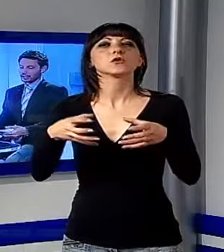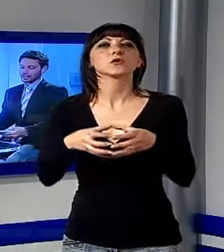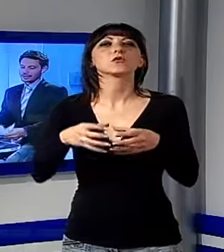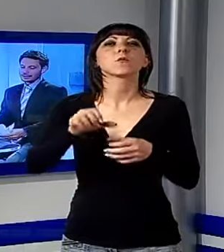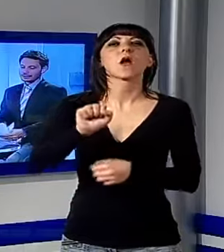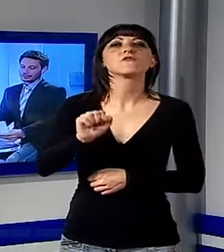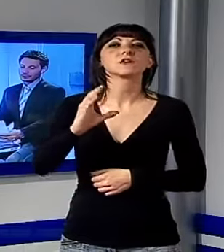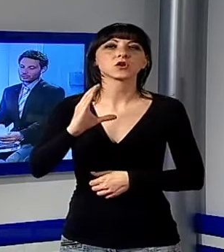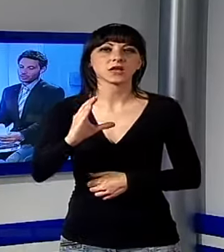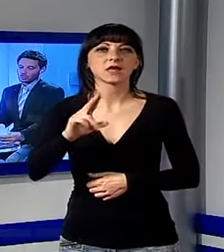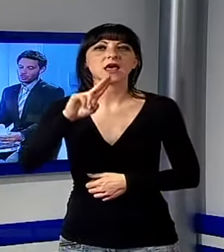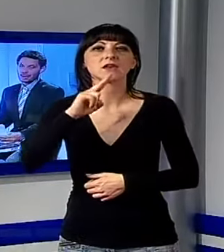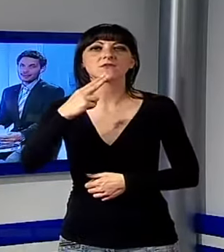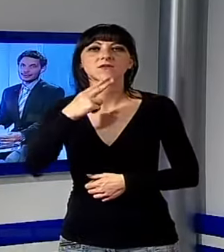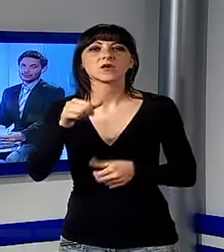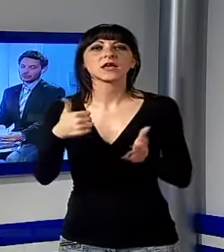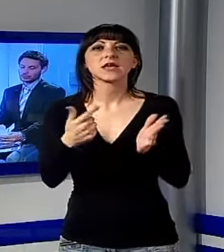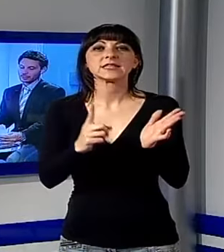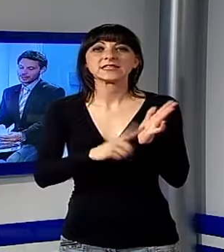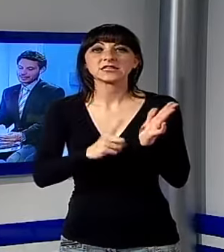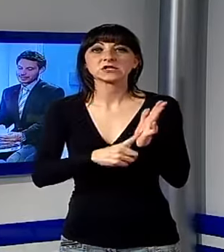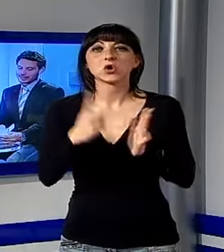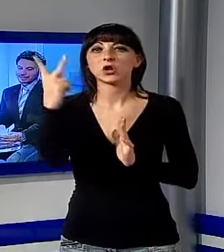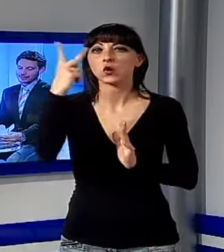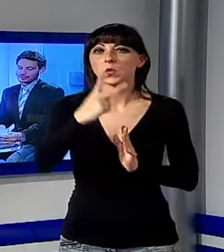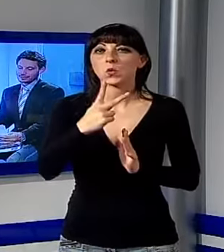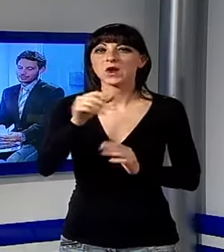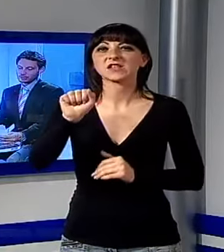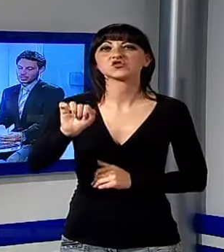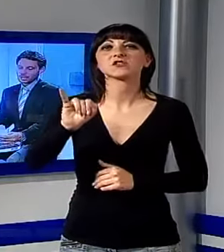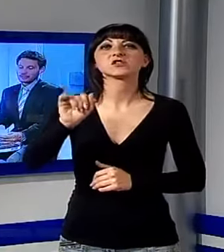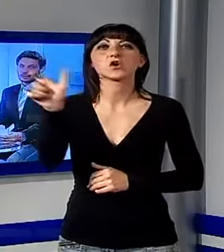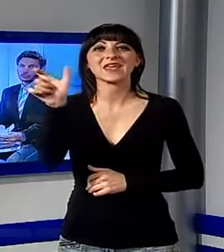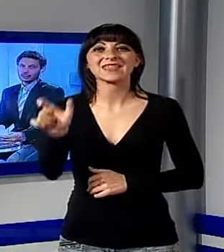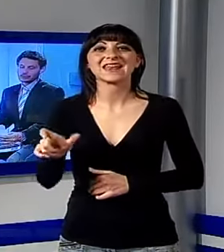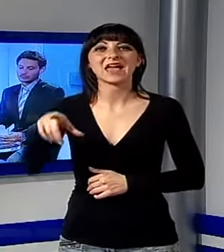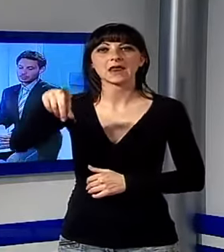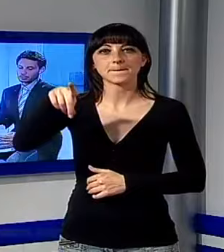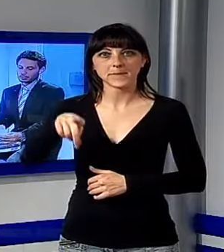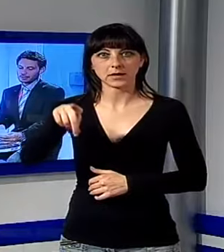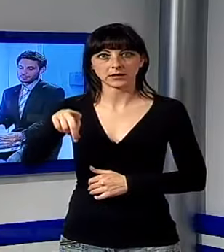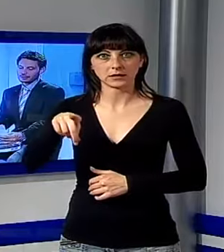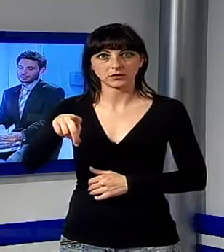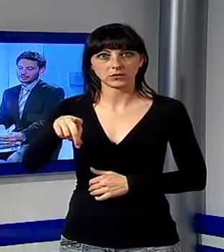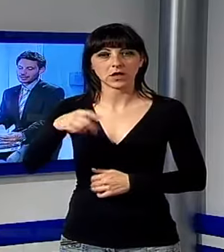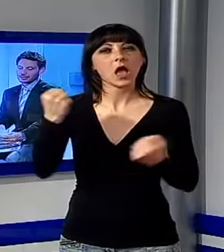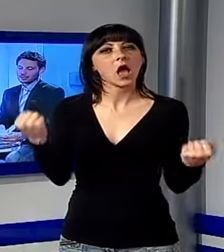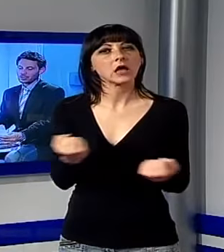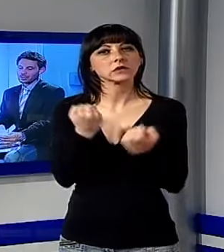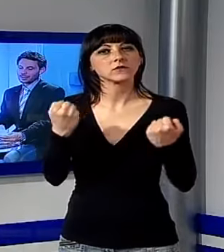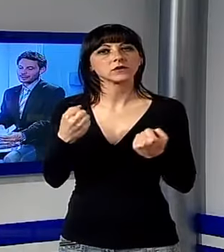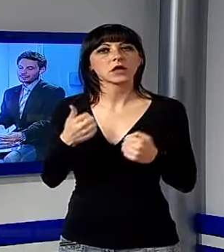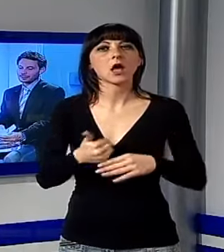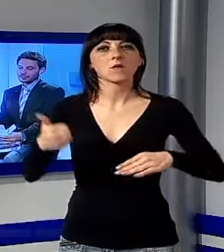favore della sezione di Lucca dell'Associazione Italiana Parkinson, evento che ha visto protagonisti della serata